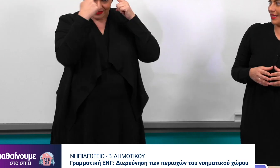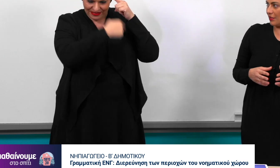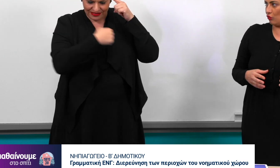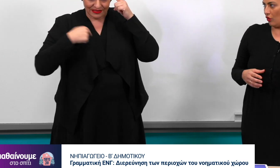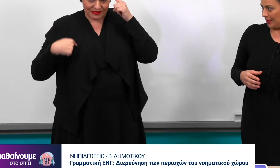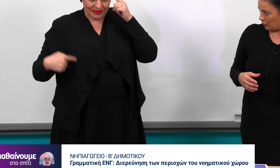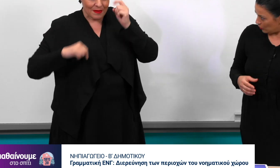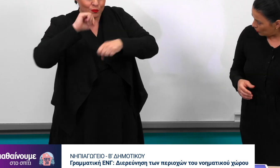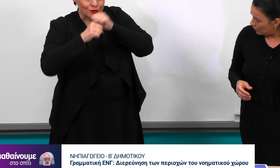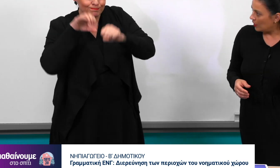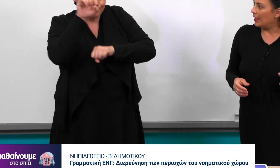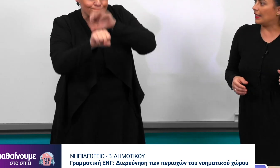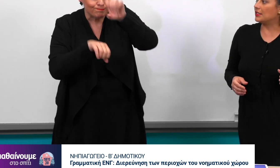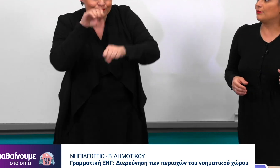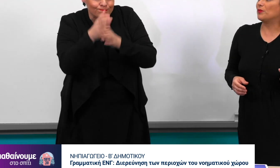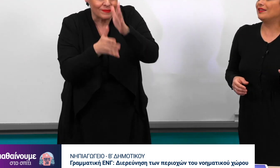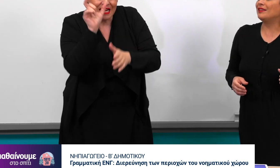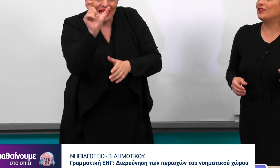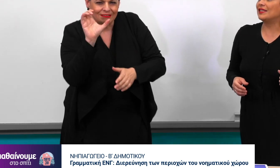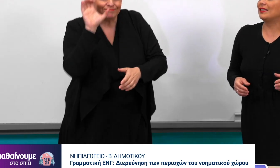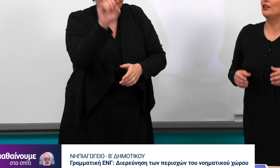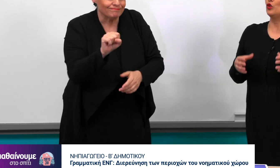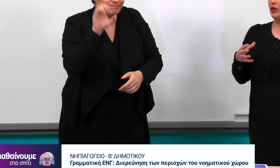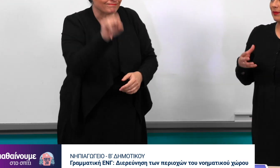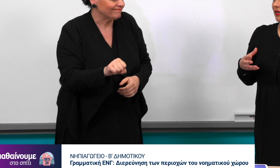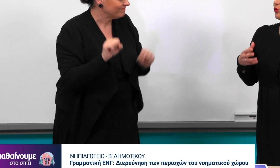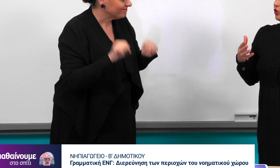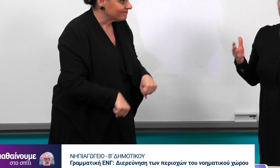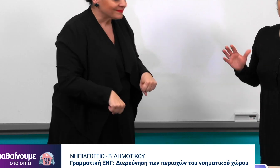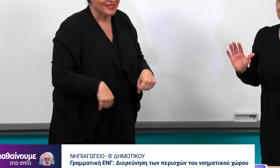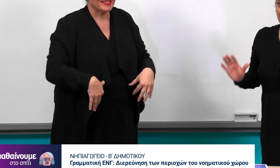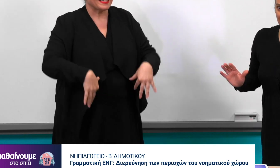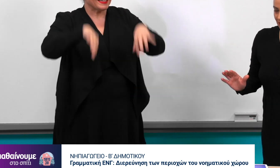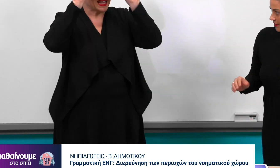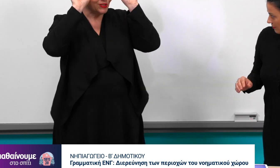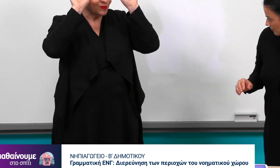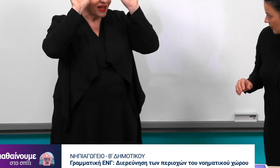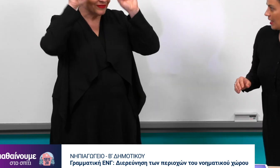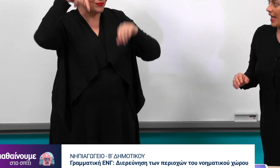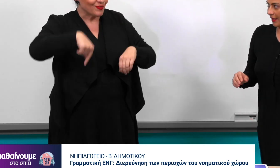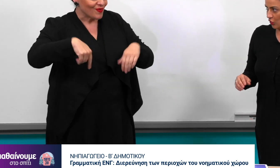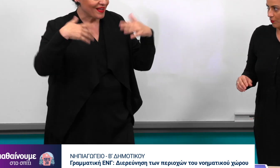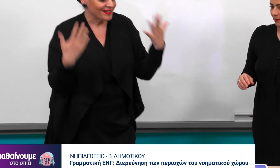θέσεις του νοηματισμού. Και εσείς θα προσπαθήσετε να βρήσετε νοήματα που γίνονται σε αυτές τις θέσεις. Αρχίζουμε.